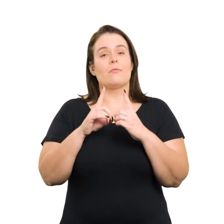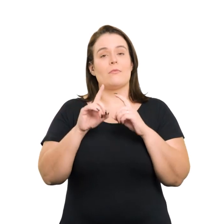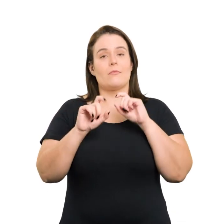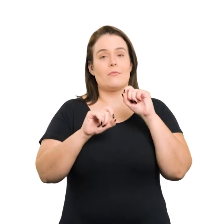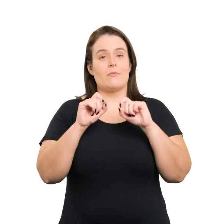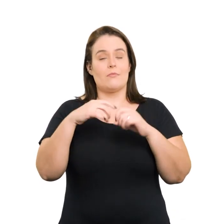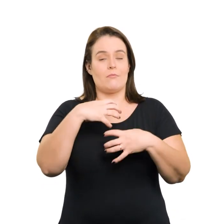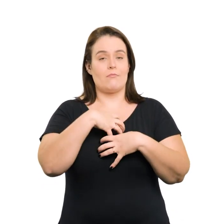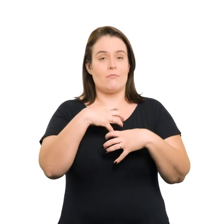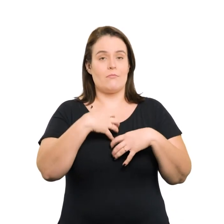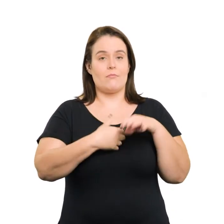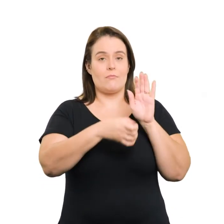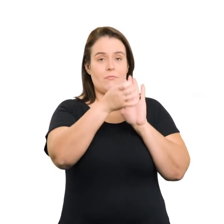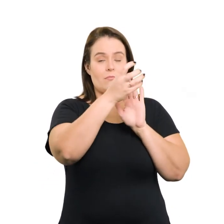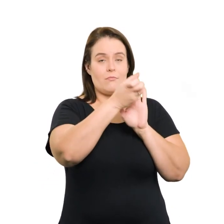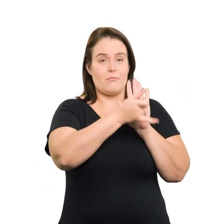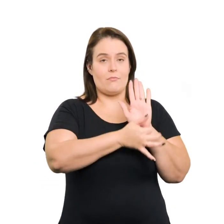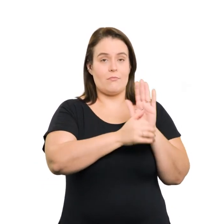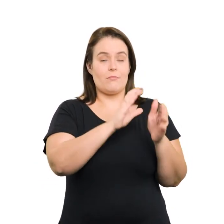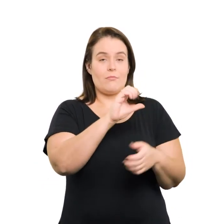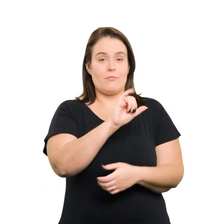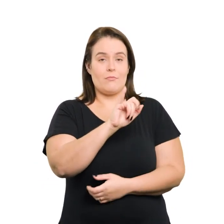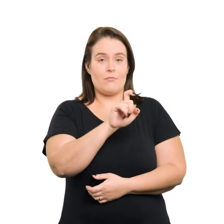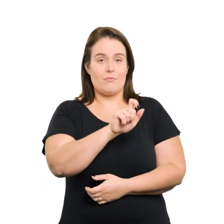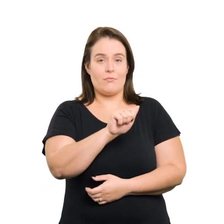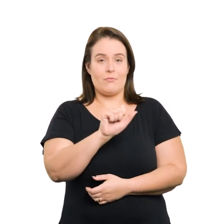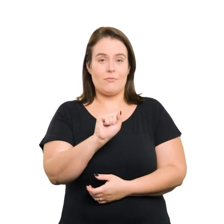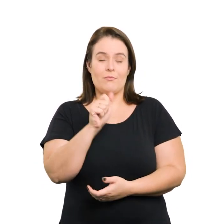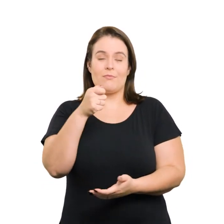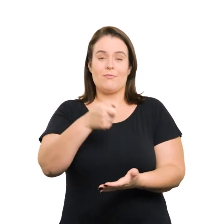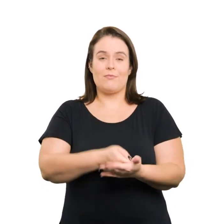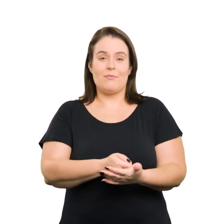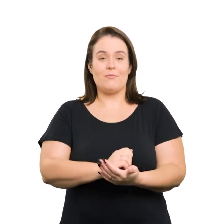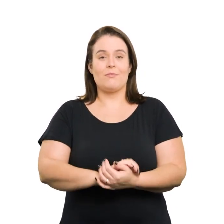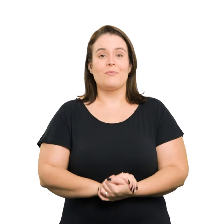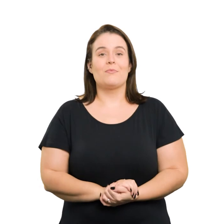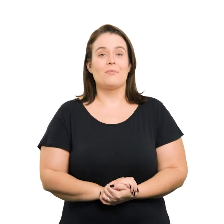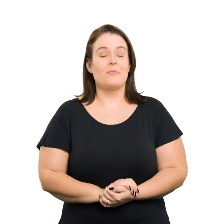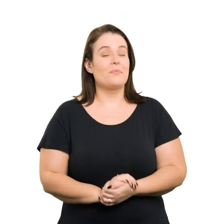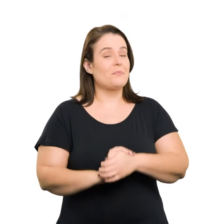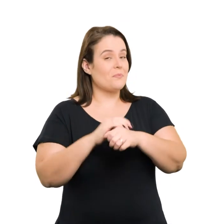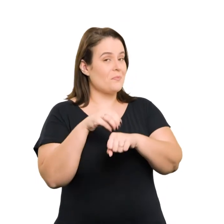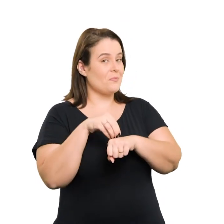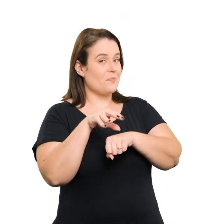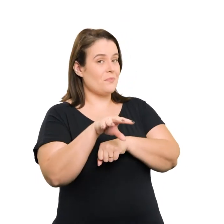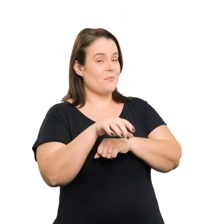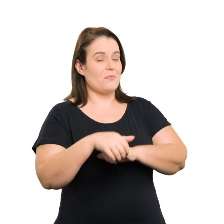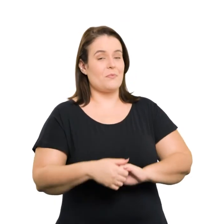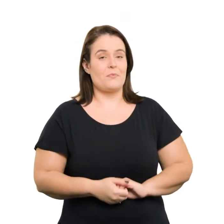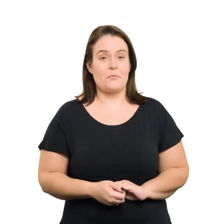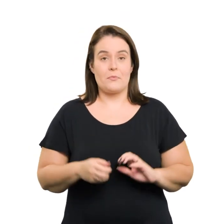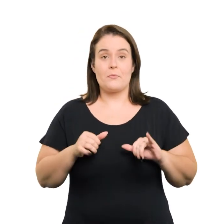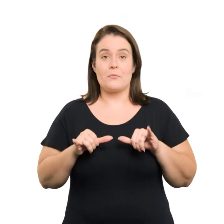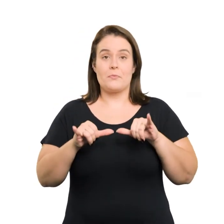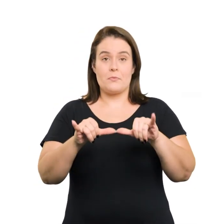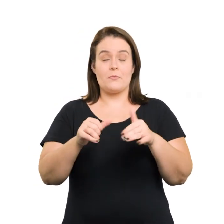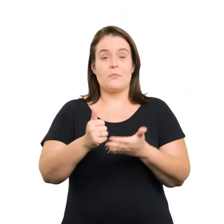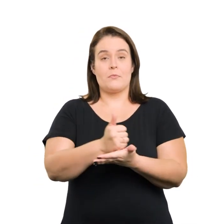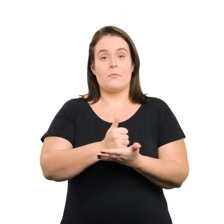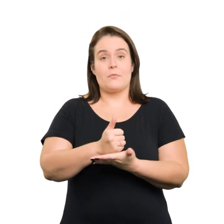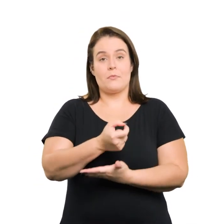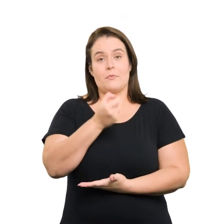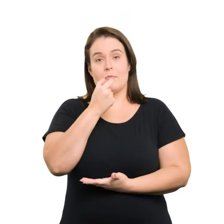devem atender às condições descritas em caixas de pagamento Dica Em